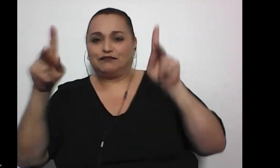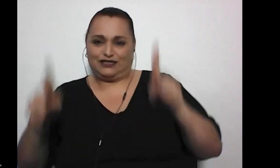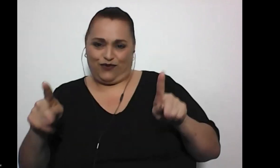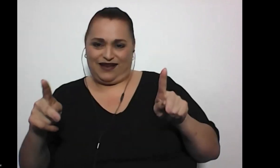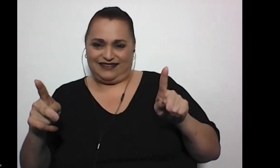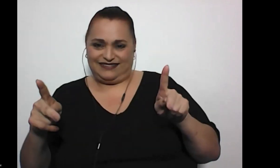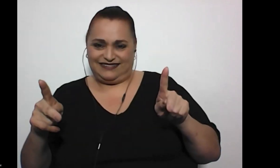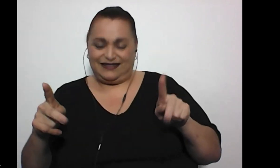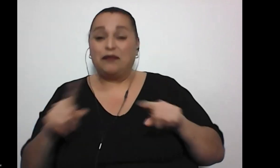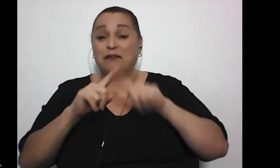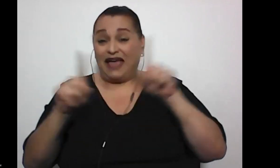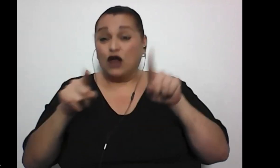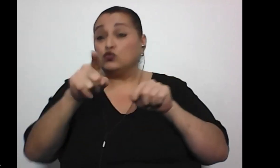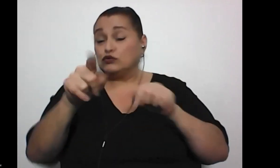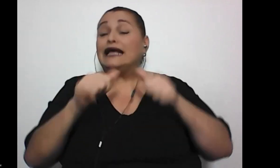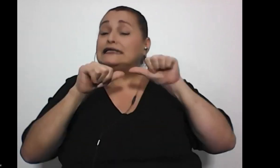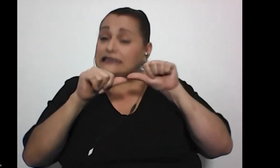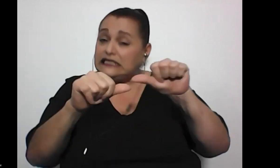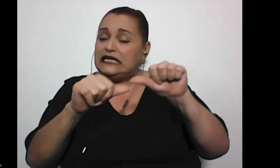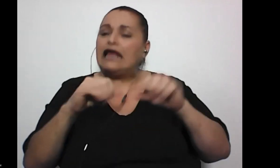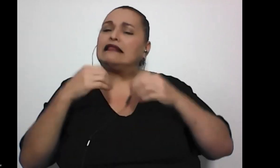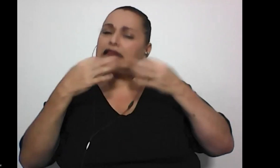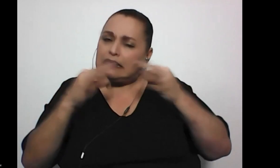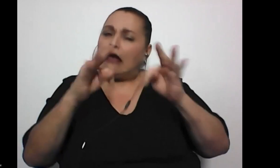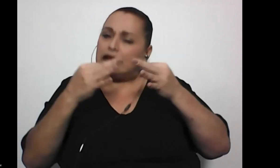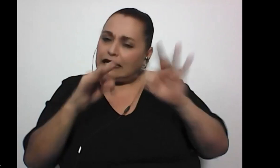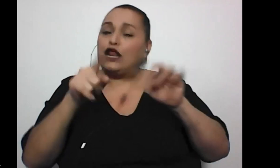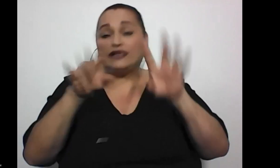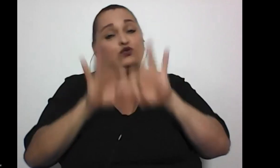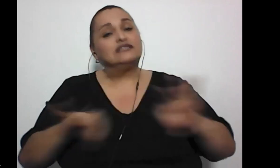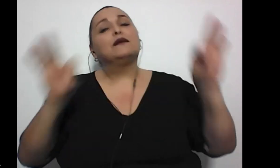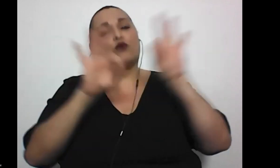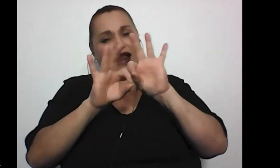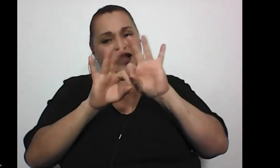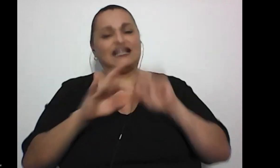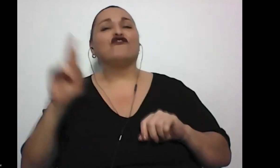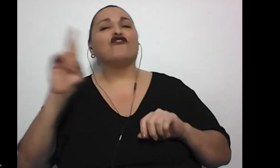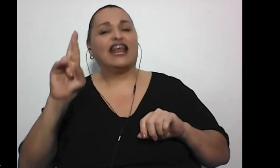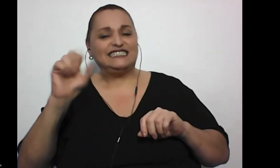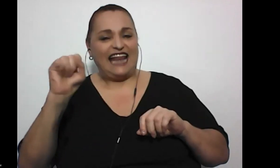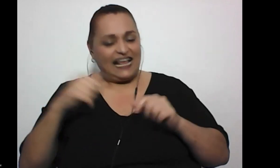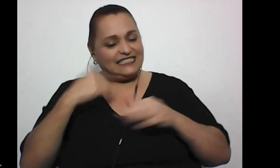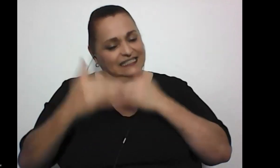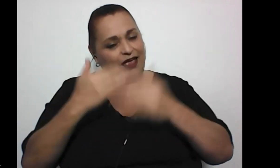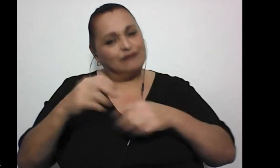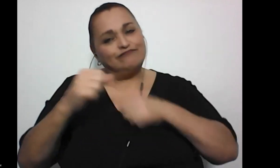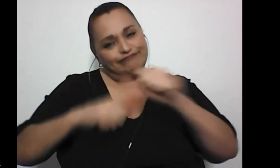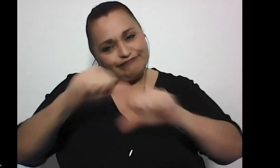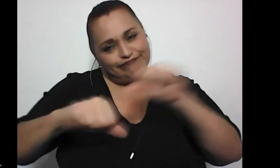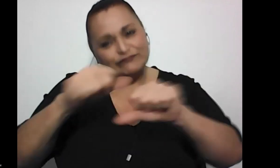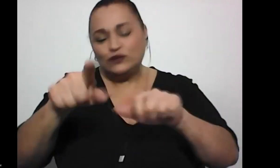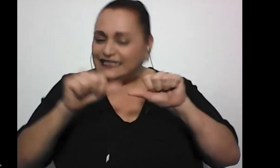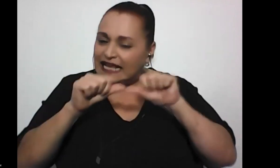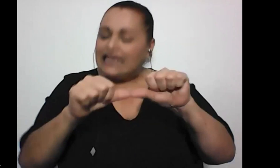Sin embargo, lo seguís intentando y eso es muy importante, eso se llama resiliencia, precisamente, ¿no? El